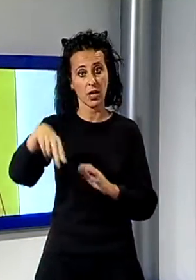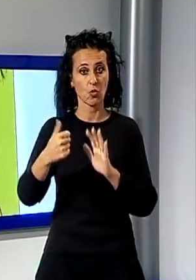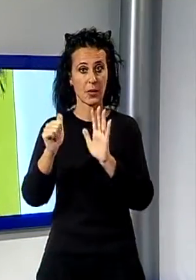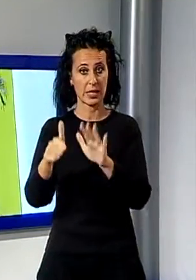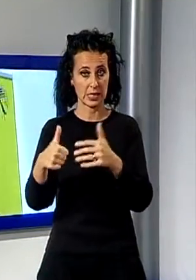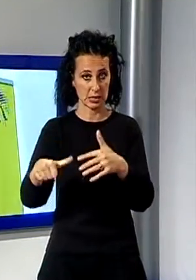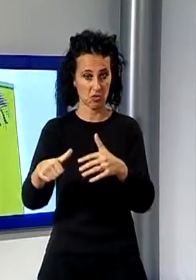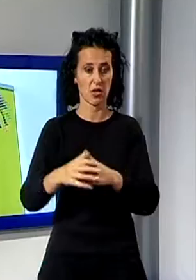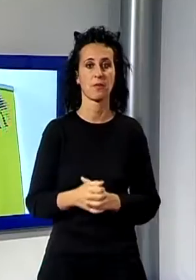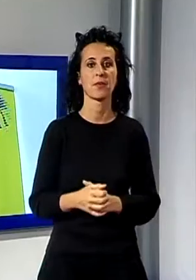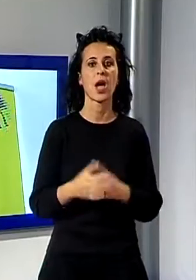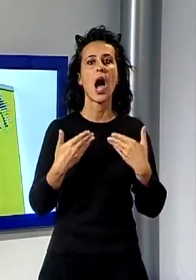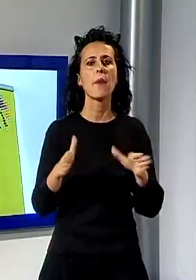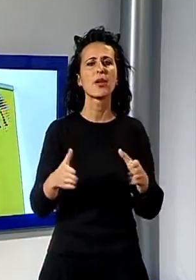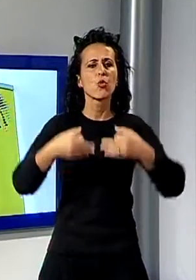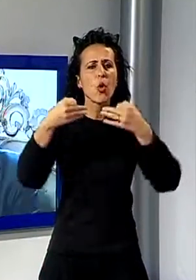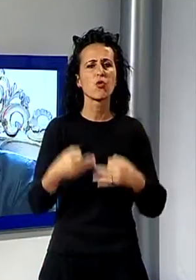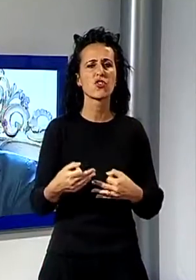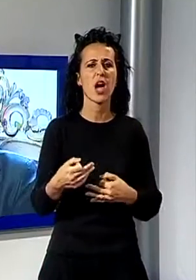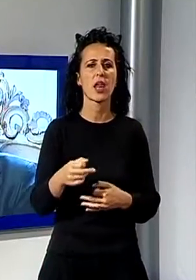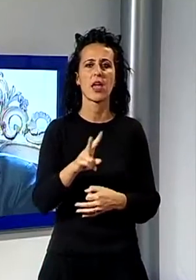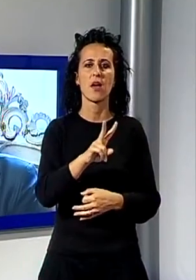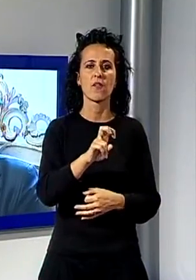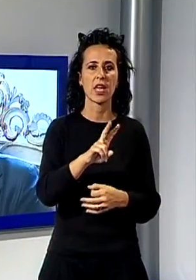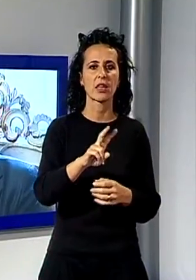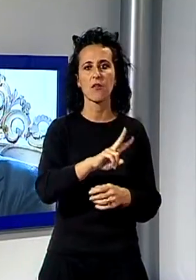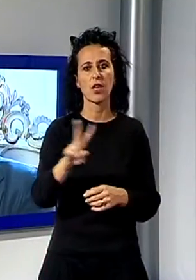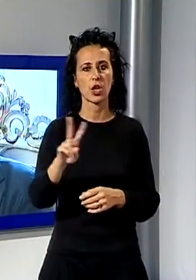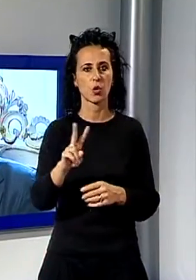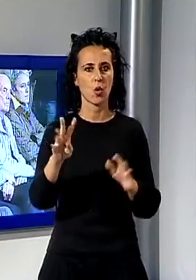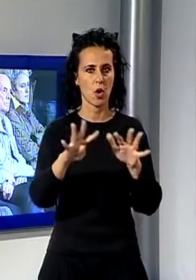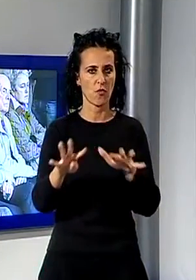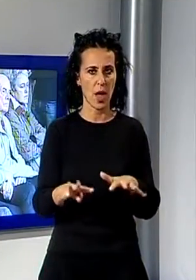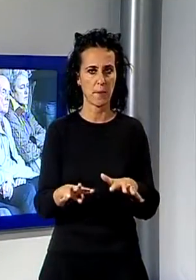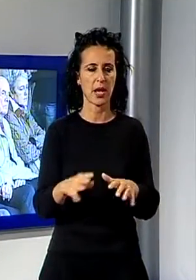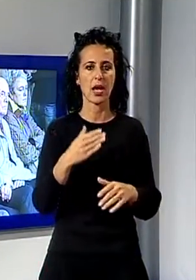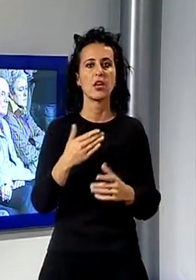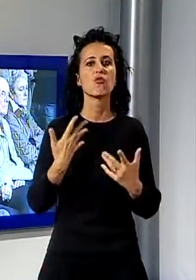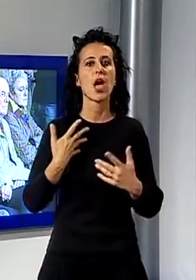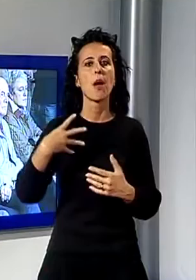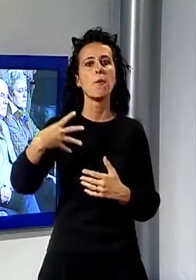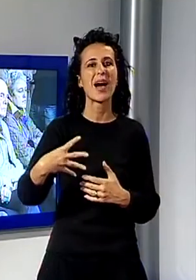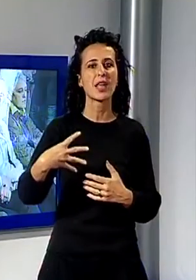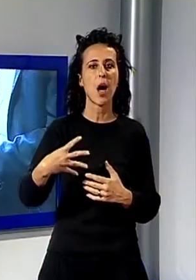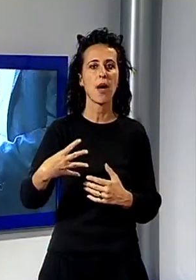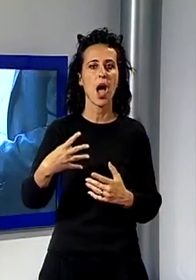ufficiale il 20 e 22 novembre con la Madama Butterfly prodotta dal Giglio, interpretata dal soprano Maria Luigia Borsi.